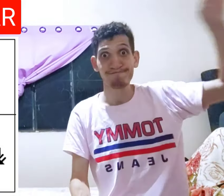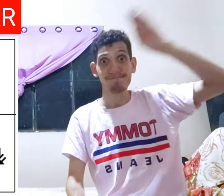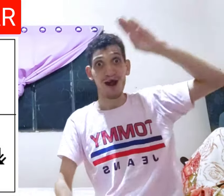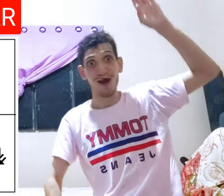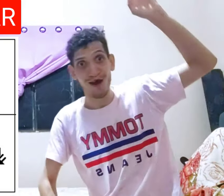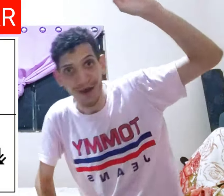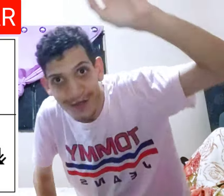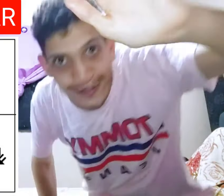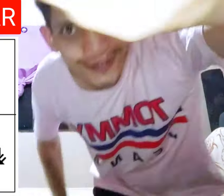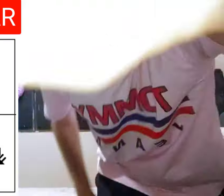Vamos!